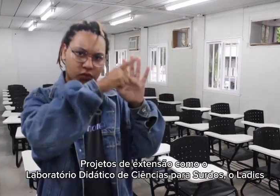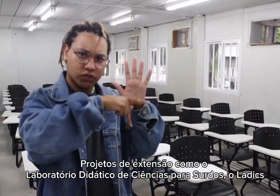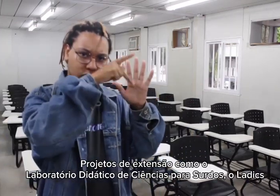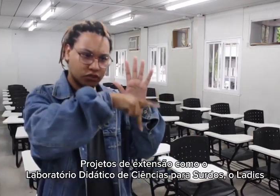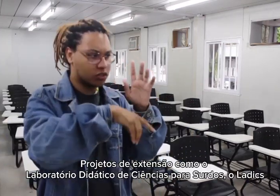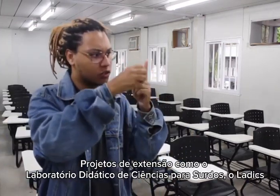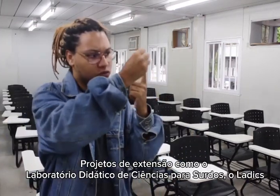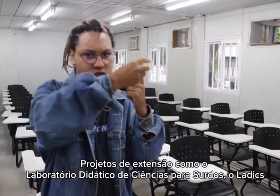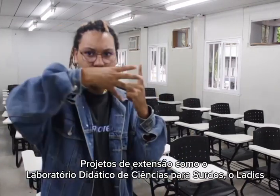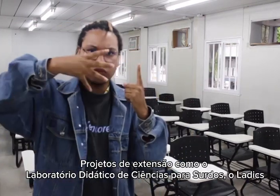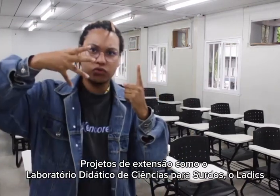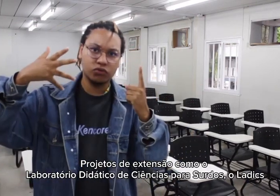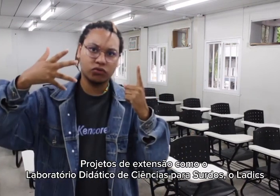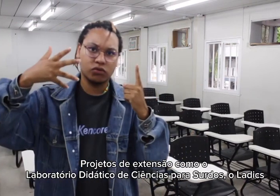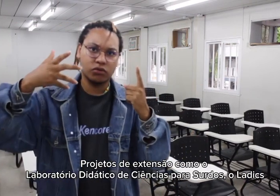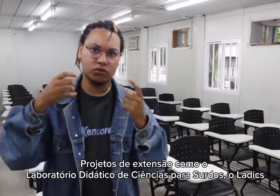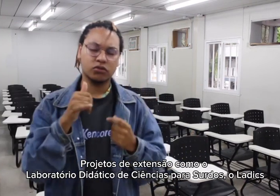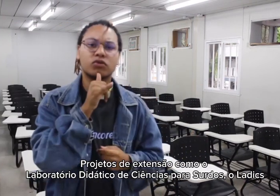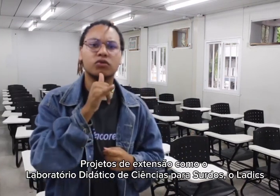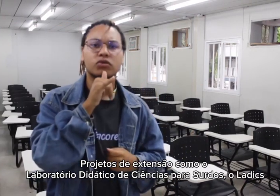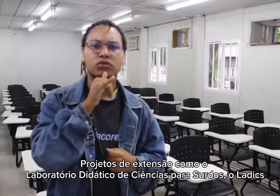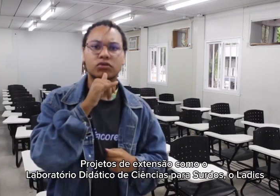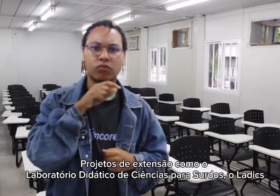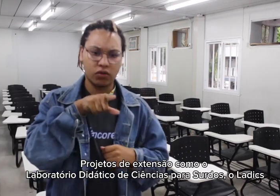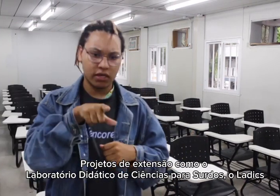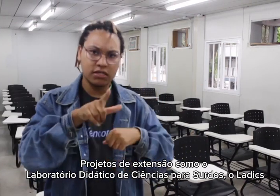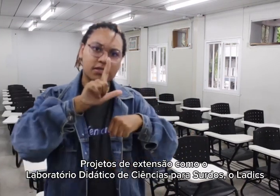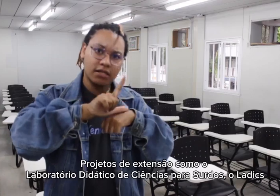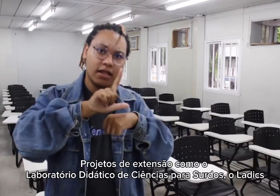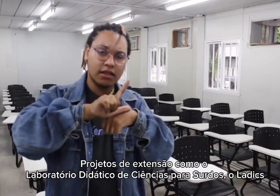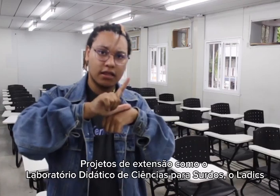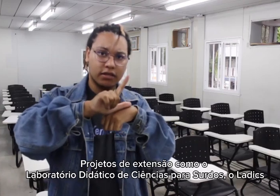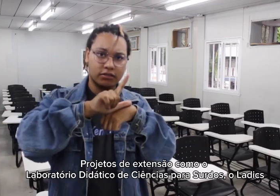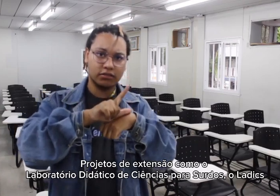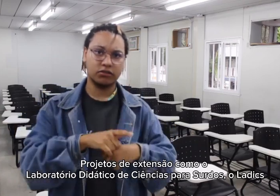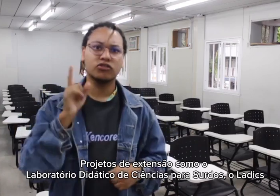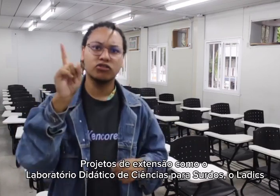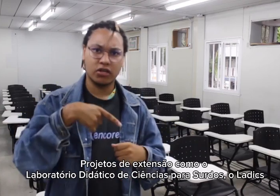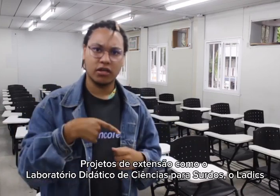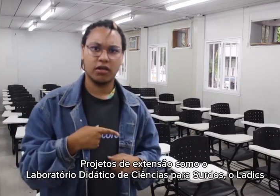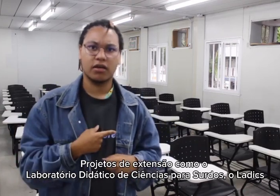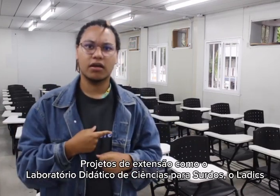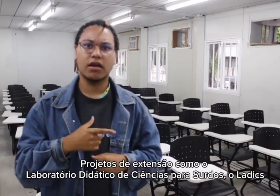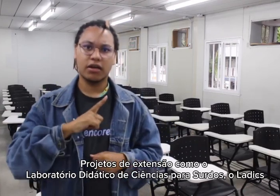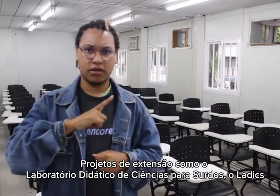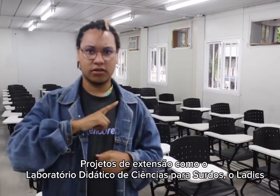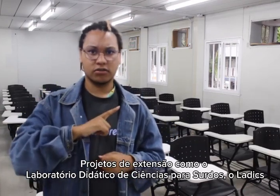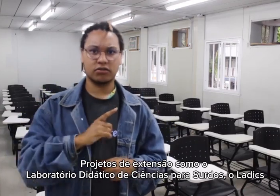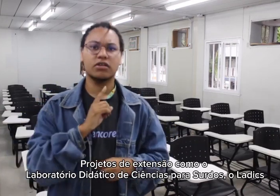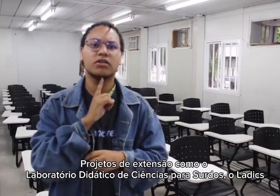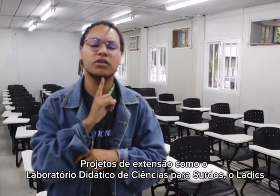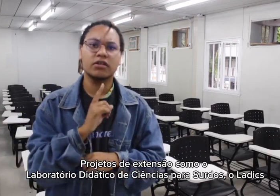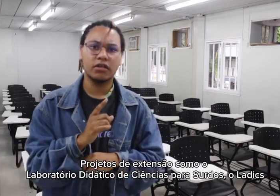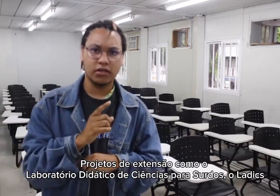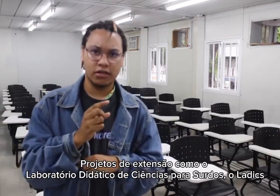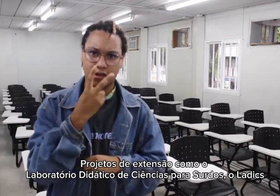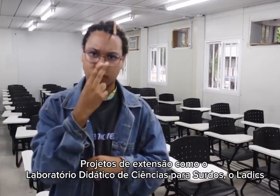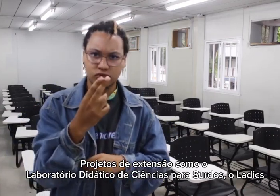Projetos de extensão como o Laboratório Didático de Ciências para Surdos, o LADICS, são exemplos de avanços